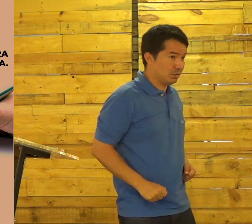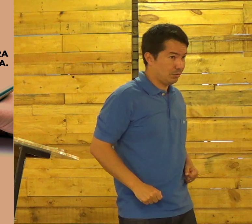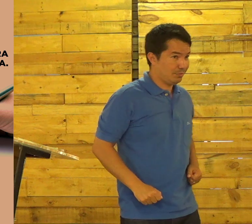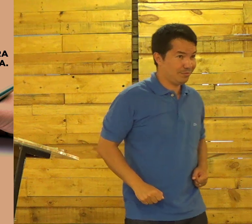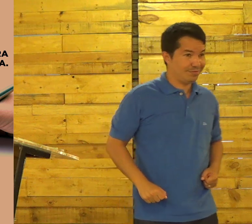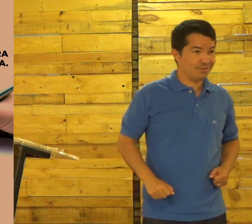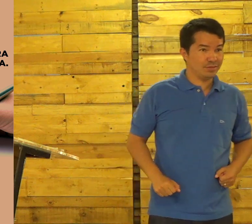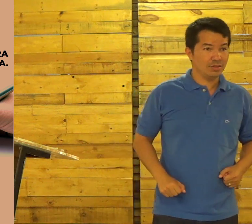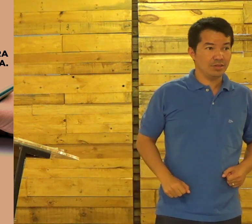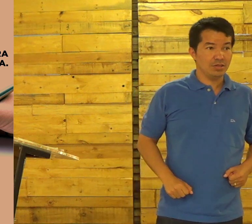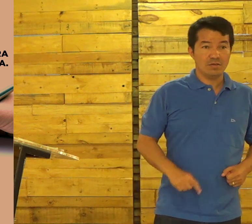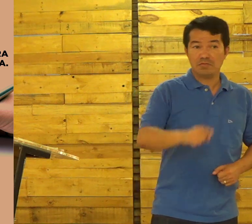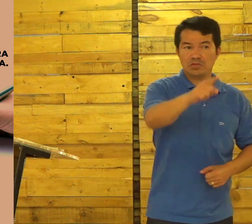escrever a história dele.